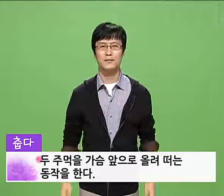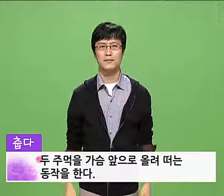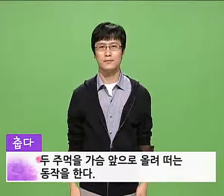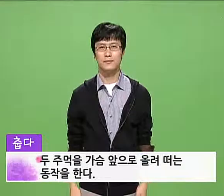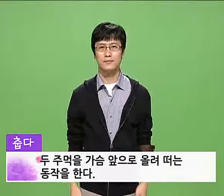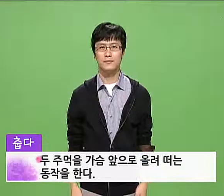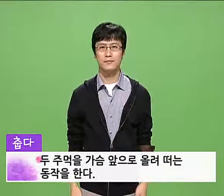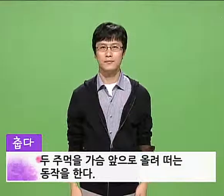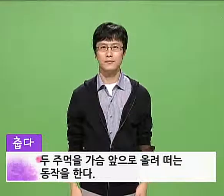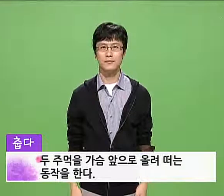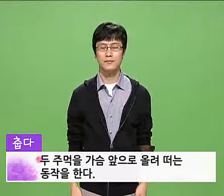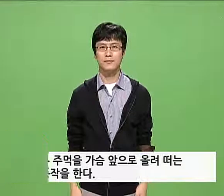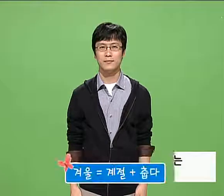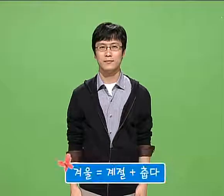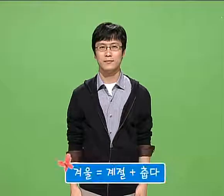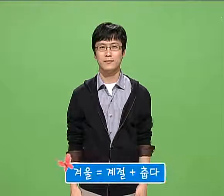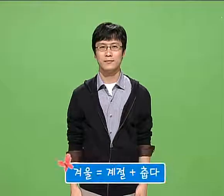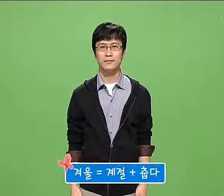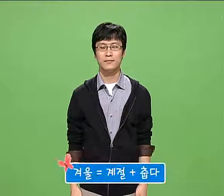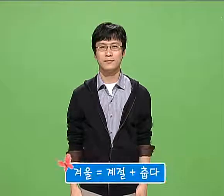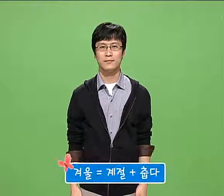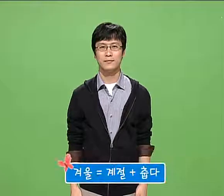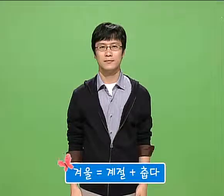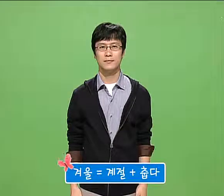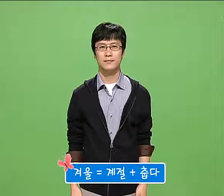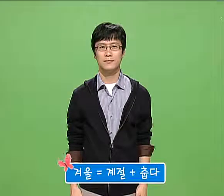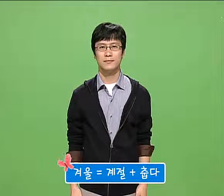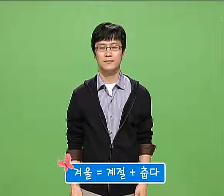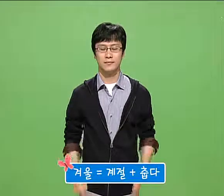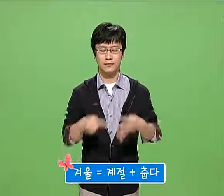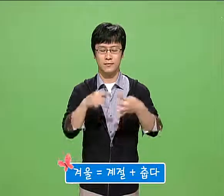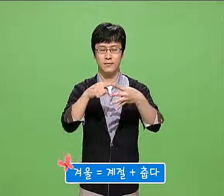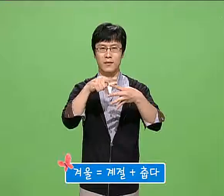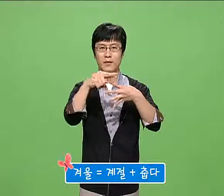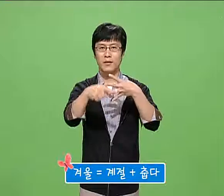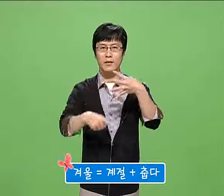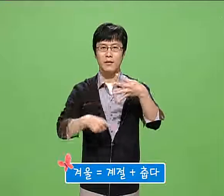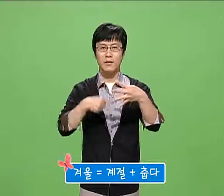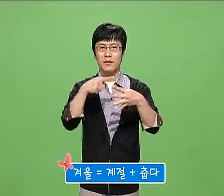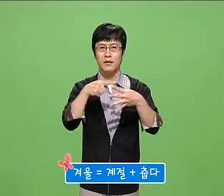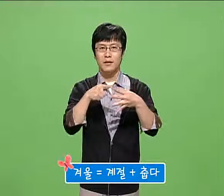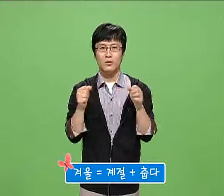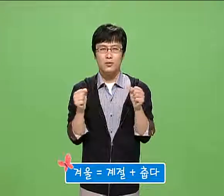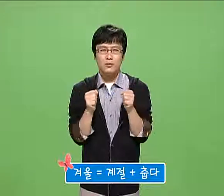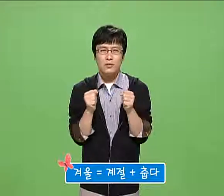겨울 계절과 춥다 수화를 차례로 합니다.